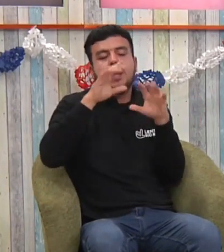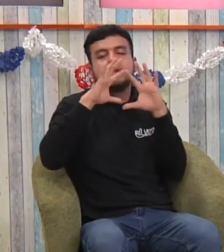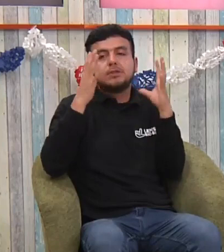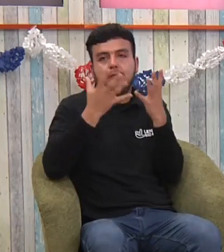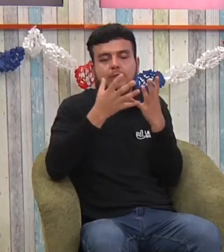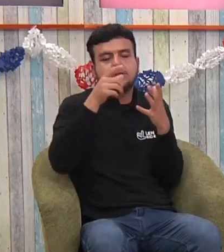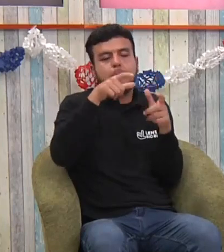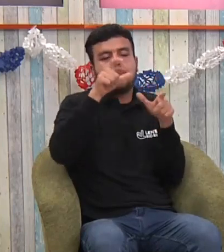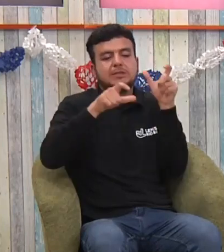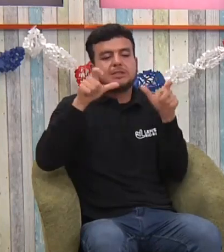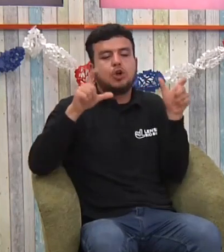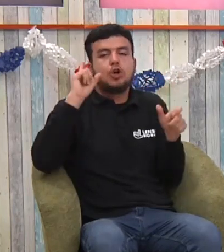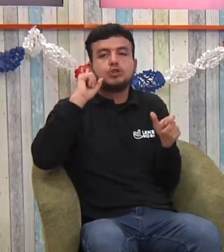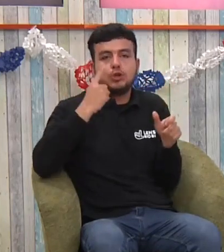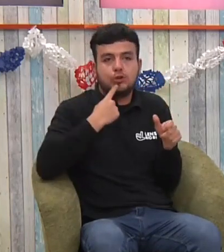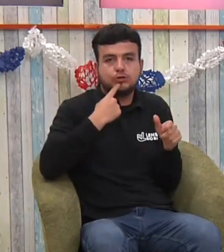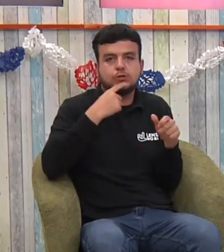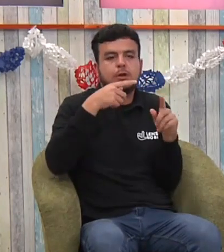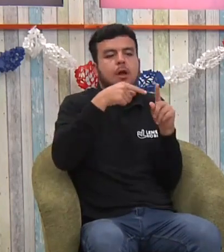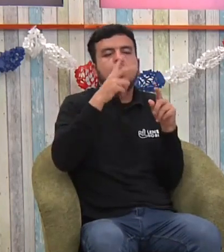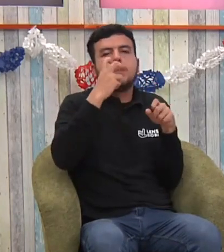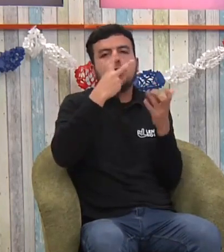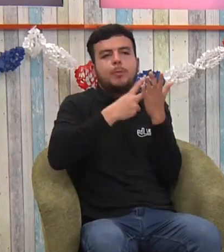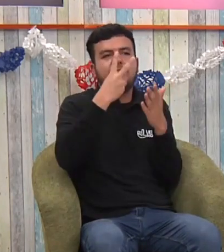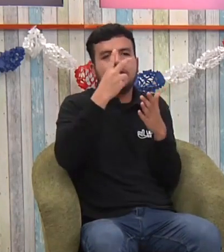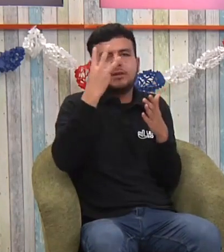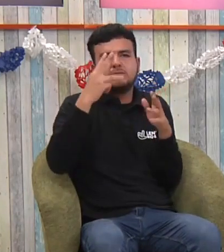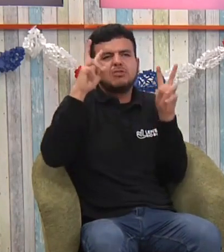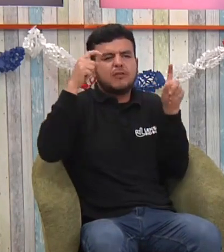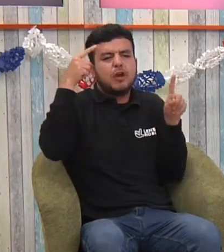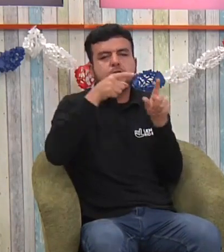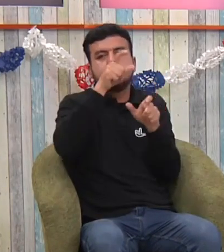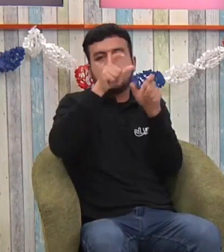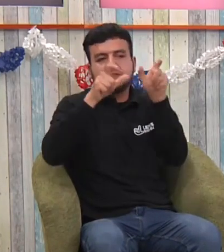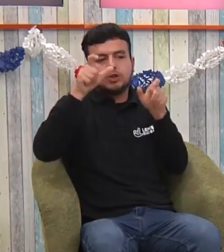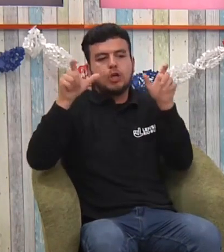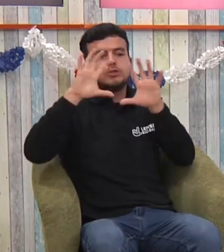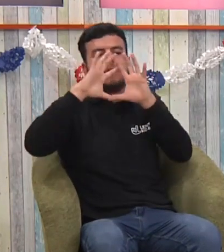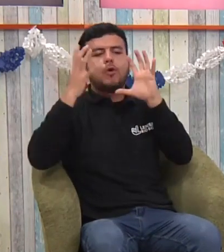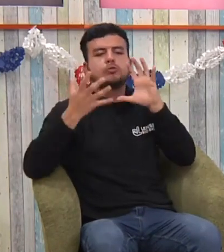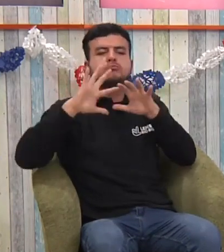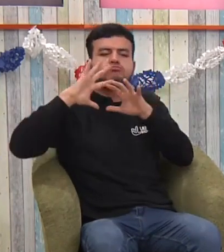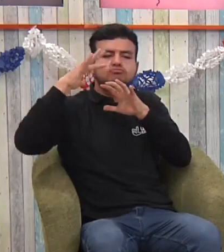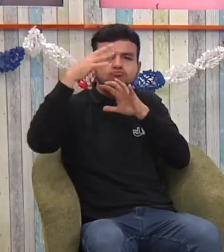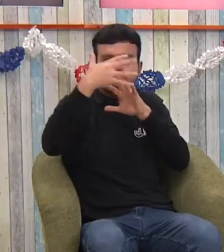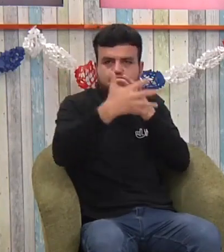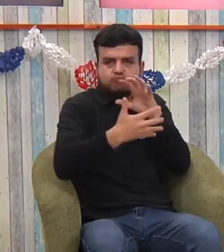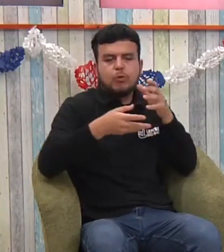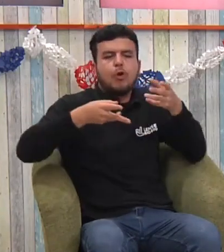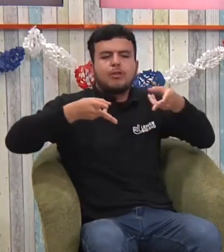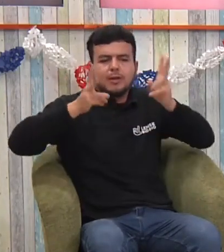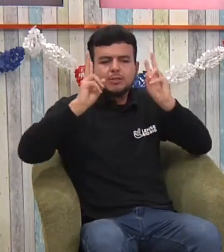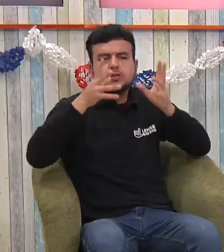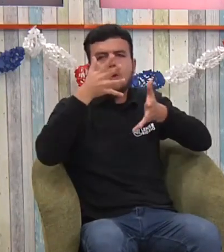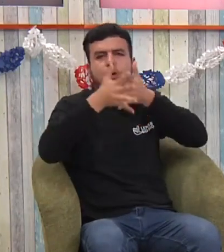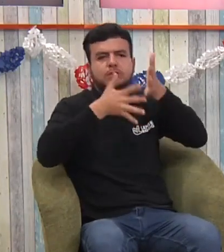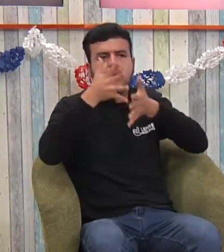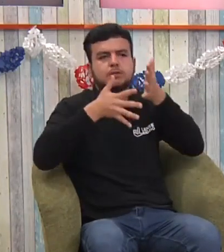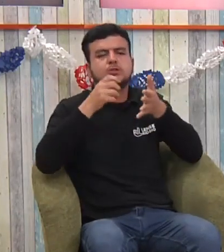una semana para nosotros las personas sordas y finalmente el objetivo de esta semana es visibilizar que las personas sordas tenemos